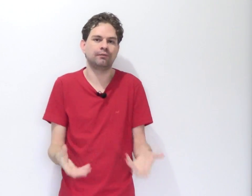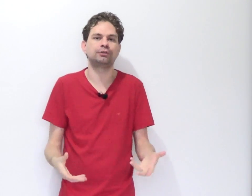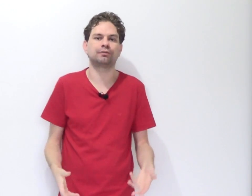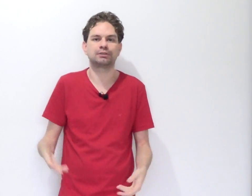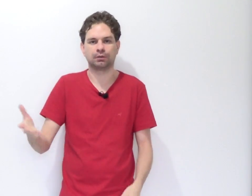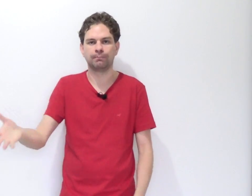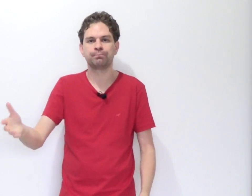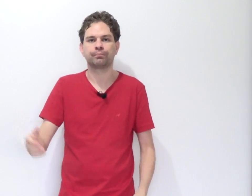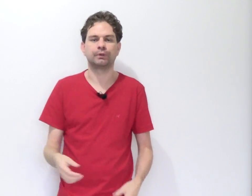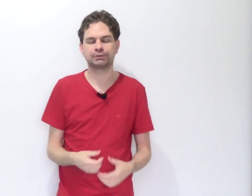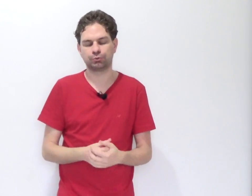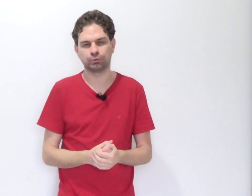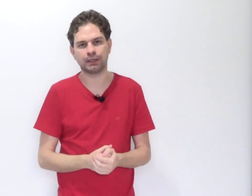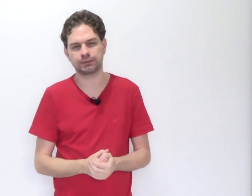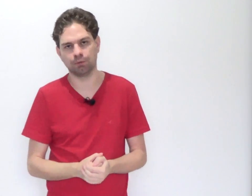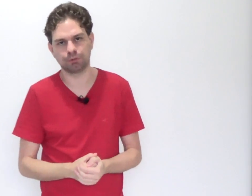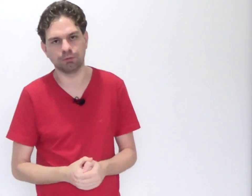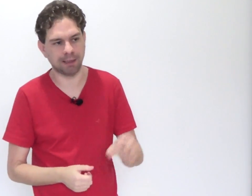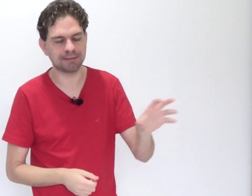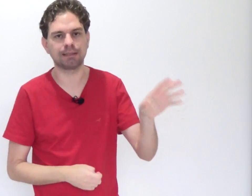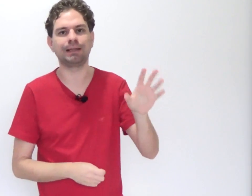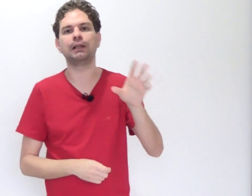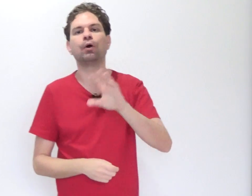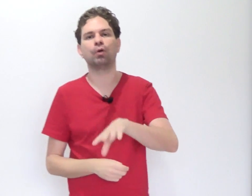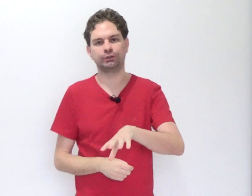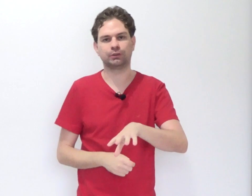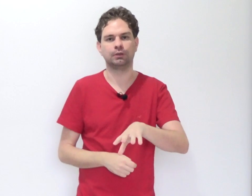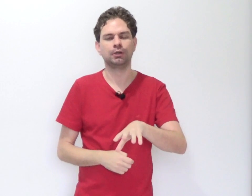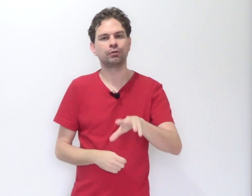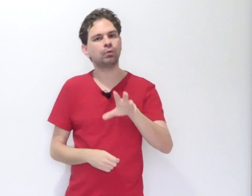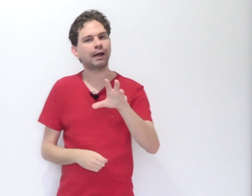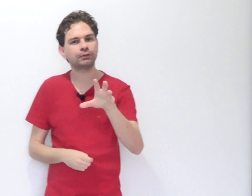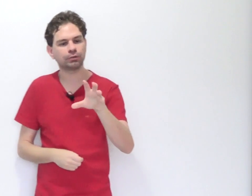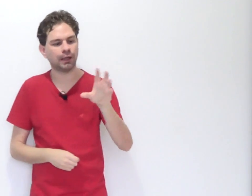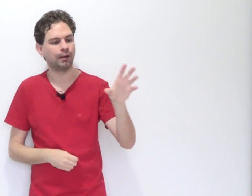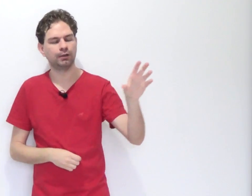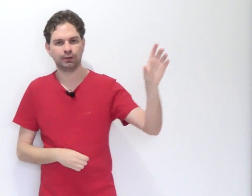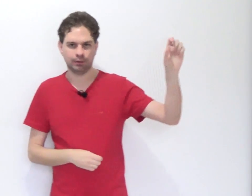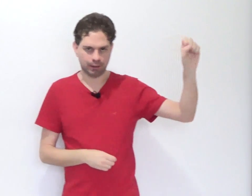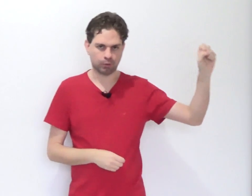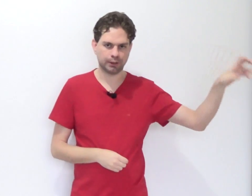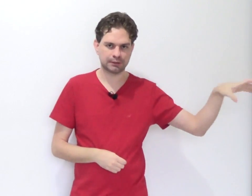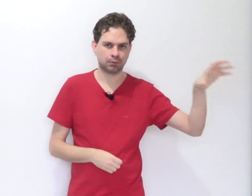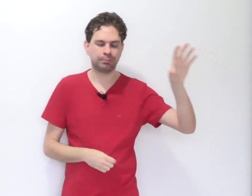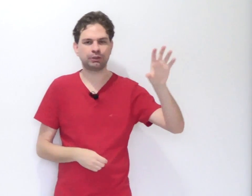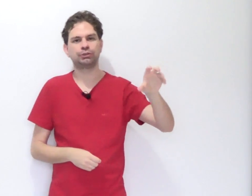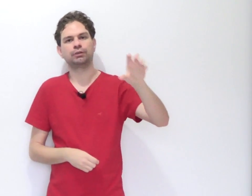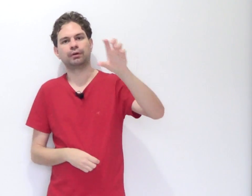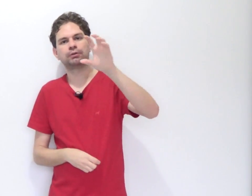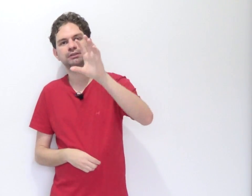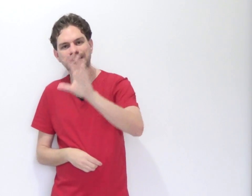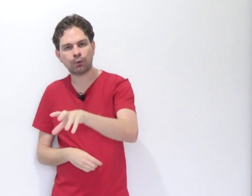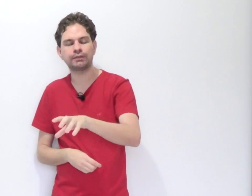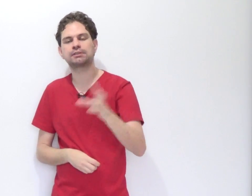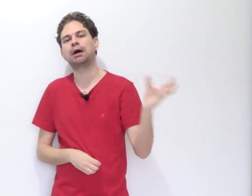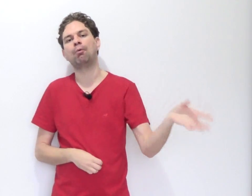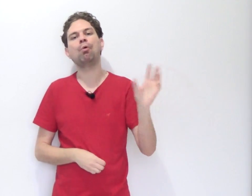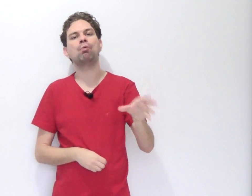efetivação da segunda ação. Então essa é a teleológica. No caso da conexão objetiva sequencial ou